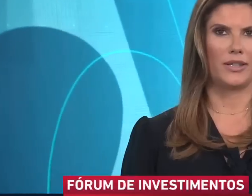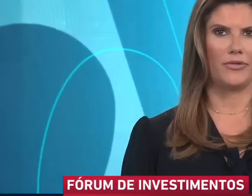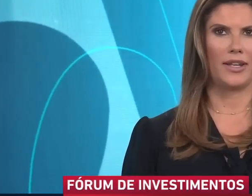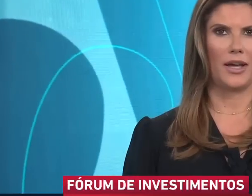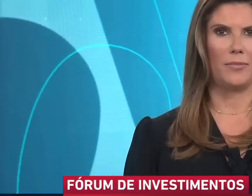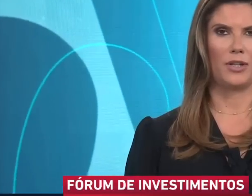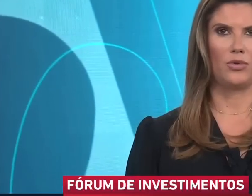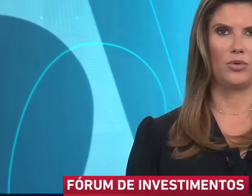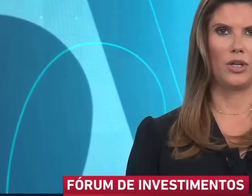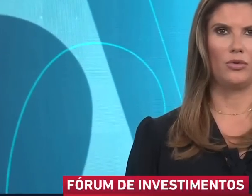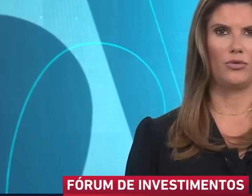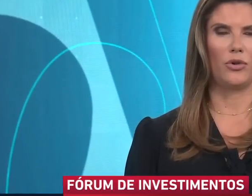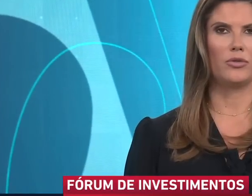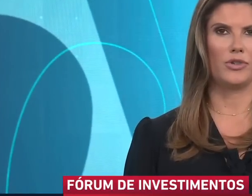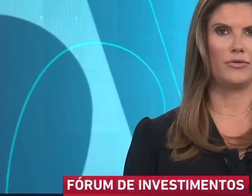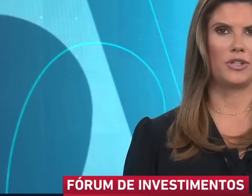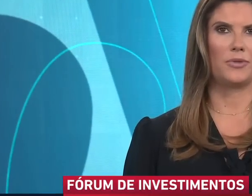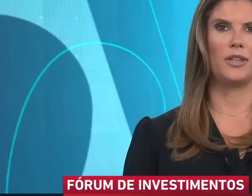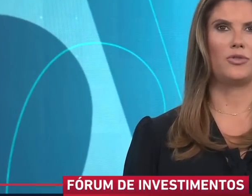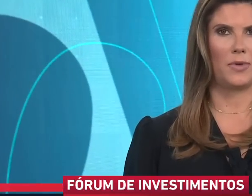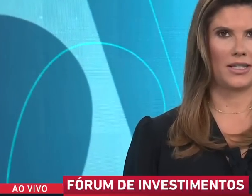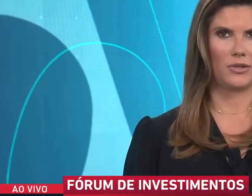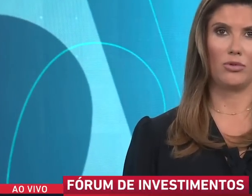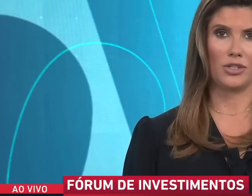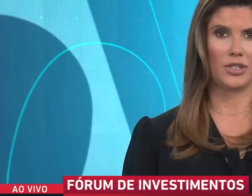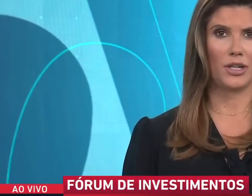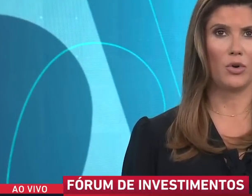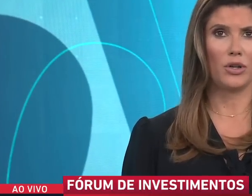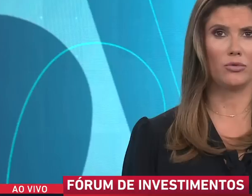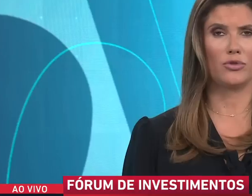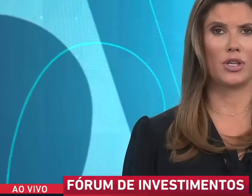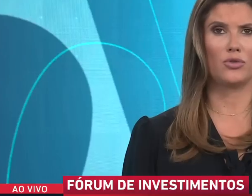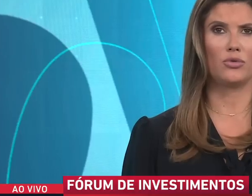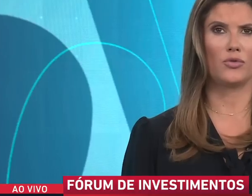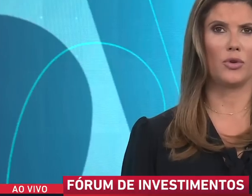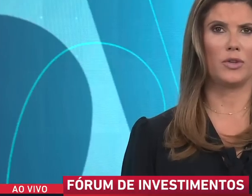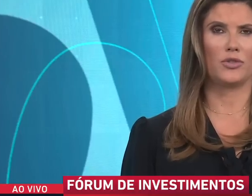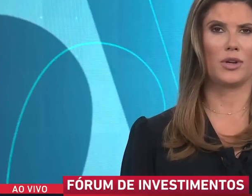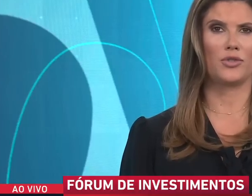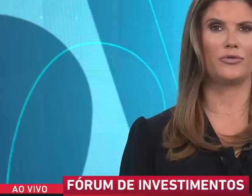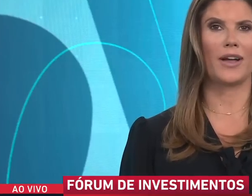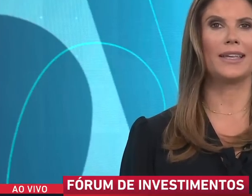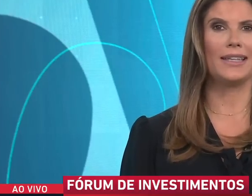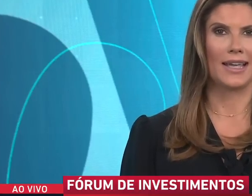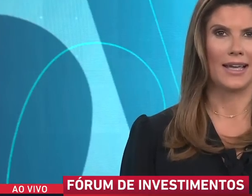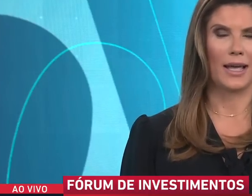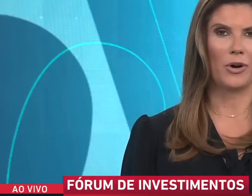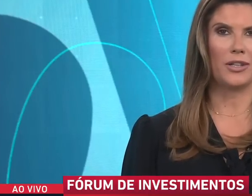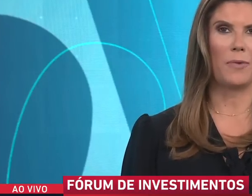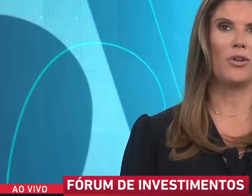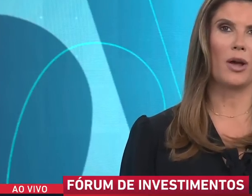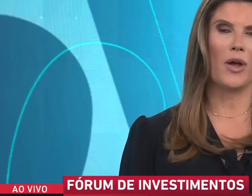Esta terça-feira dá a abertura do 5º Fórum de Investimentos Brasil. Durante a cerimônia, um dos assuntos foi o ministro Edson Fachin.